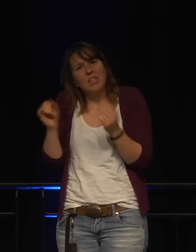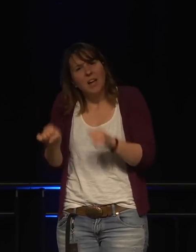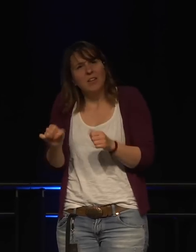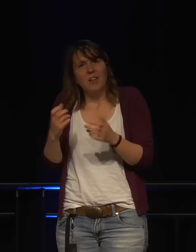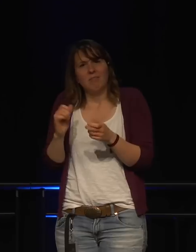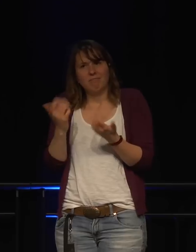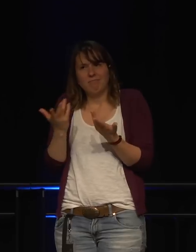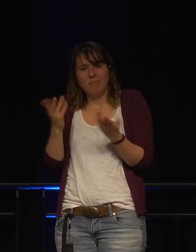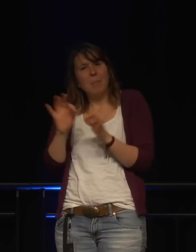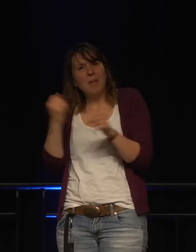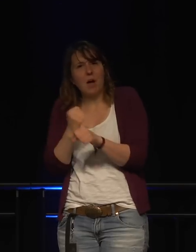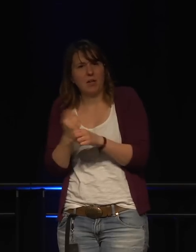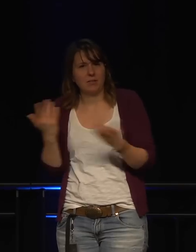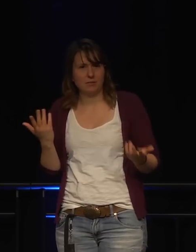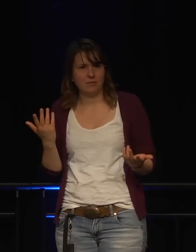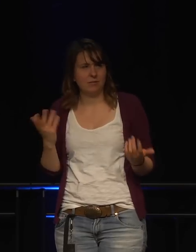zu überzeugen?